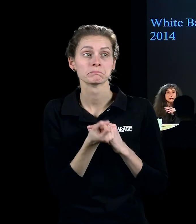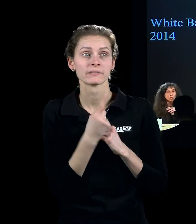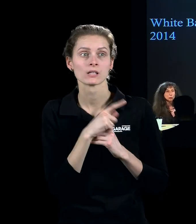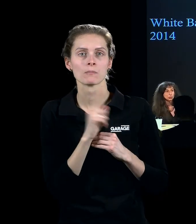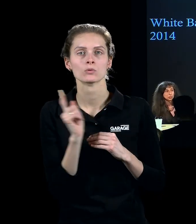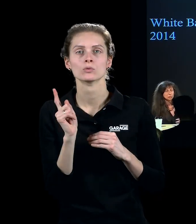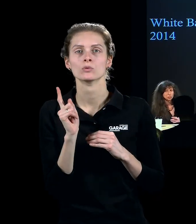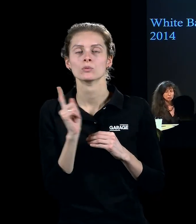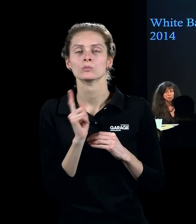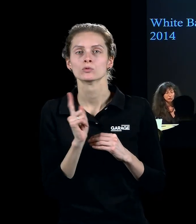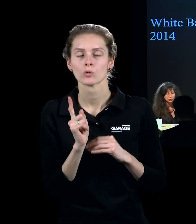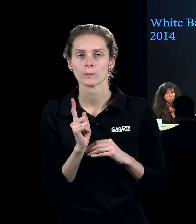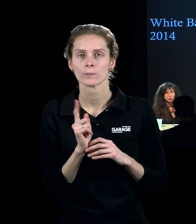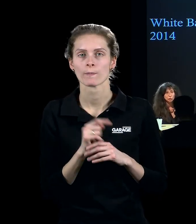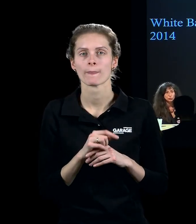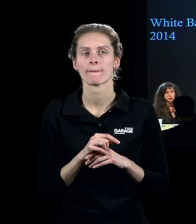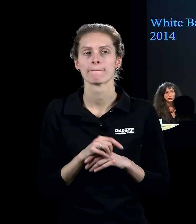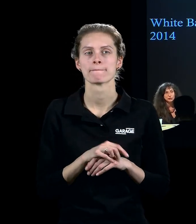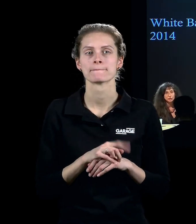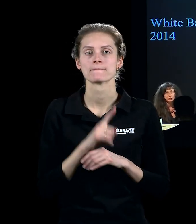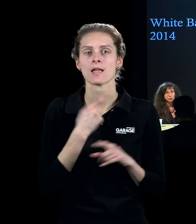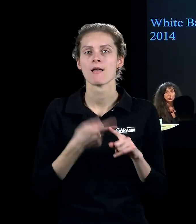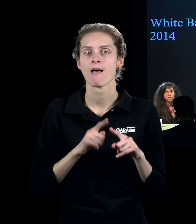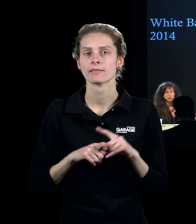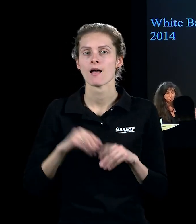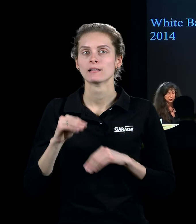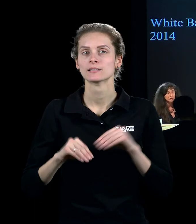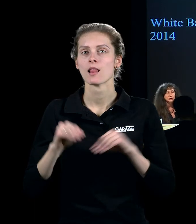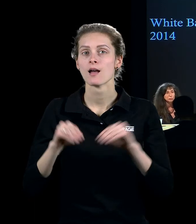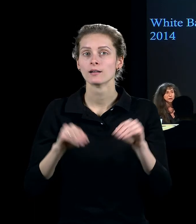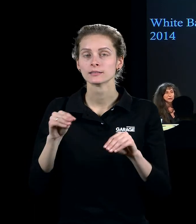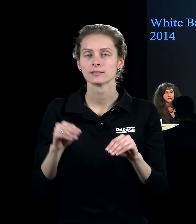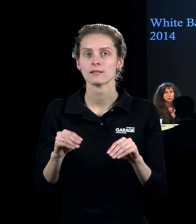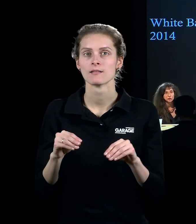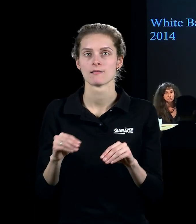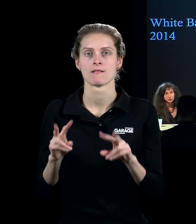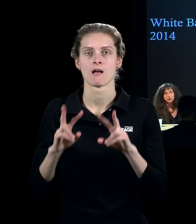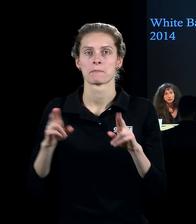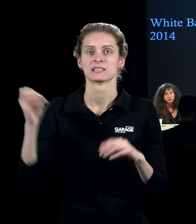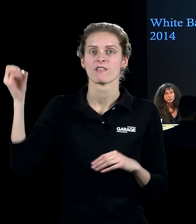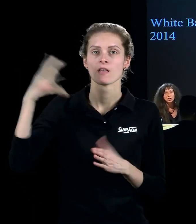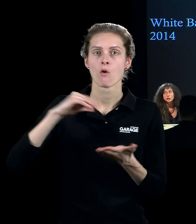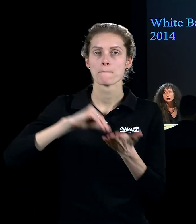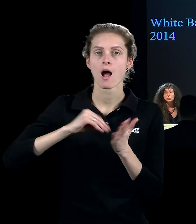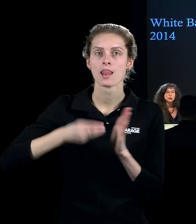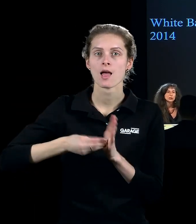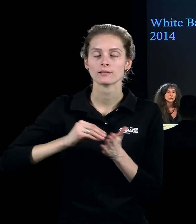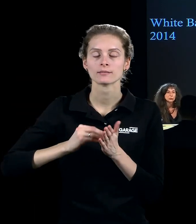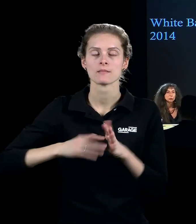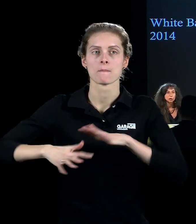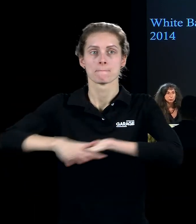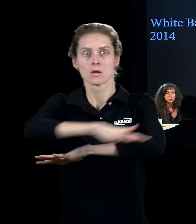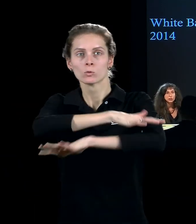появляется не только то, что это инсталляция, которая как и в световом балете становится пространством, что это